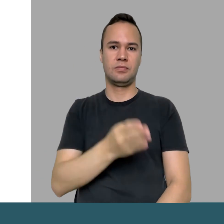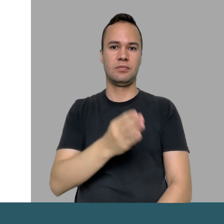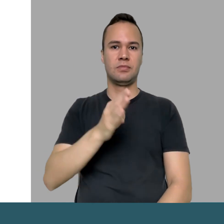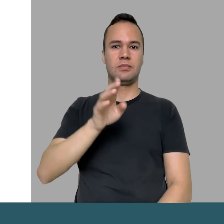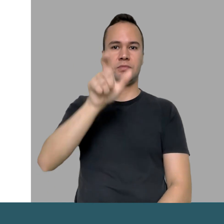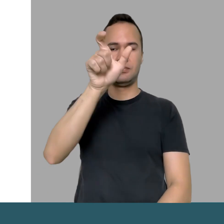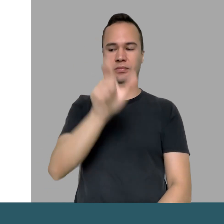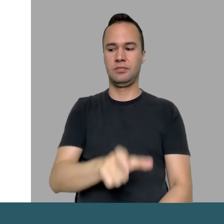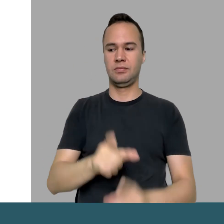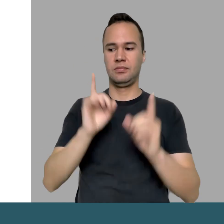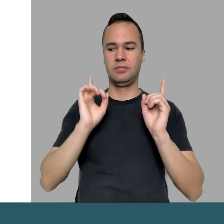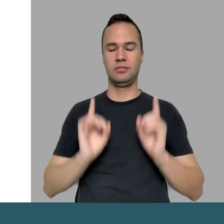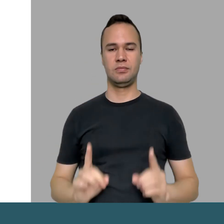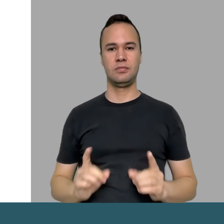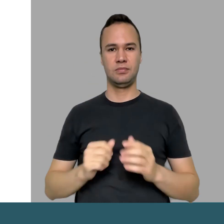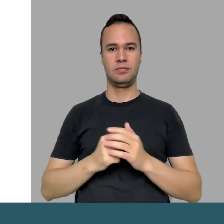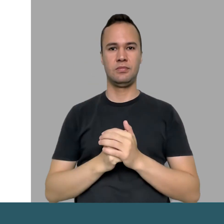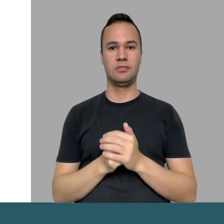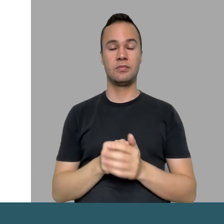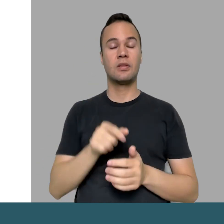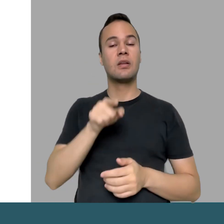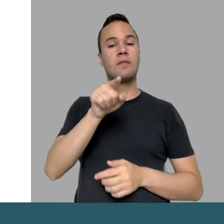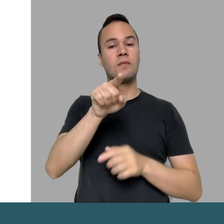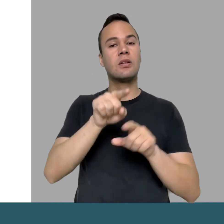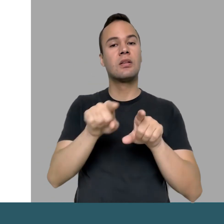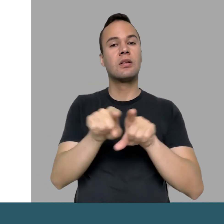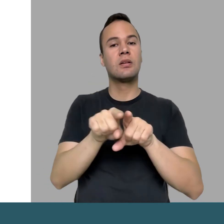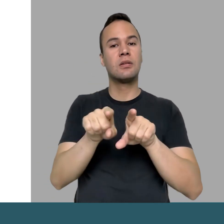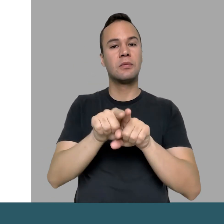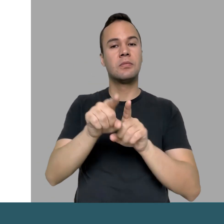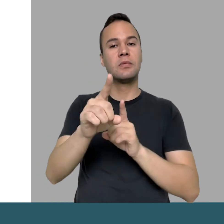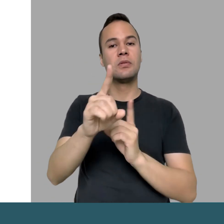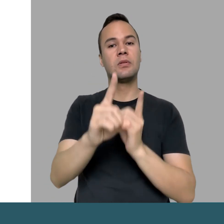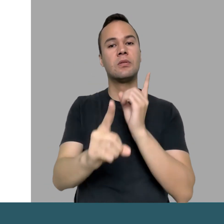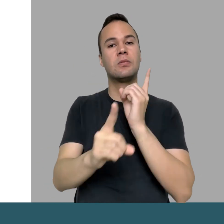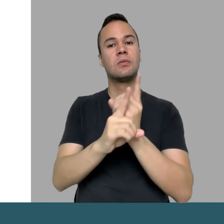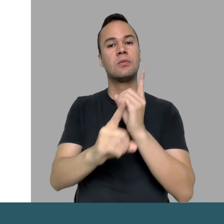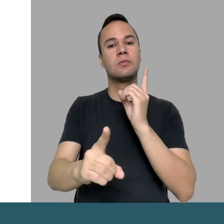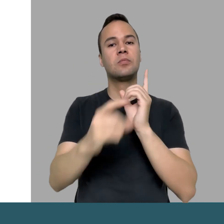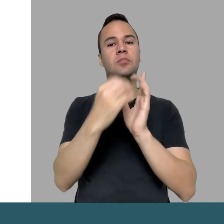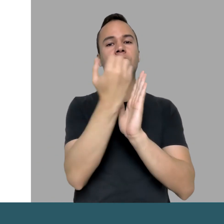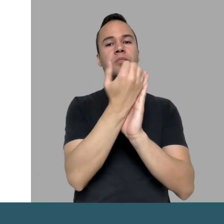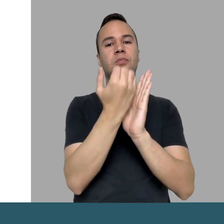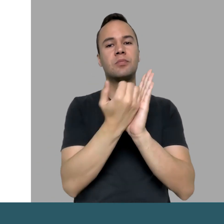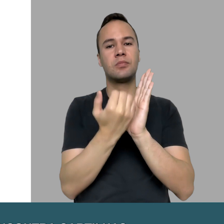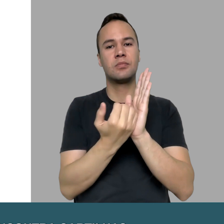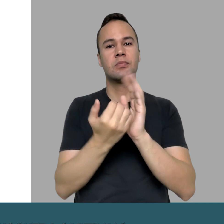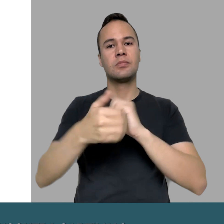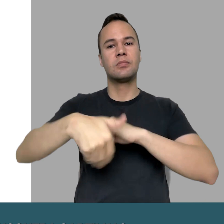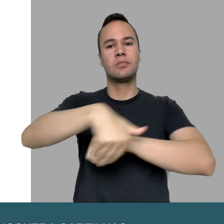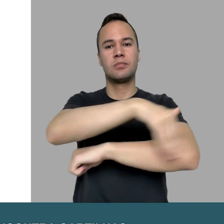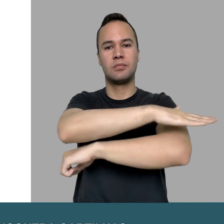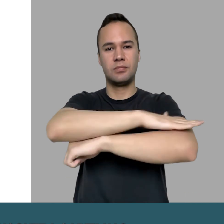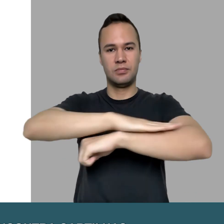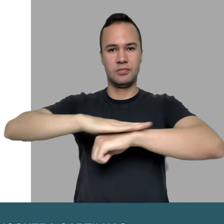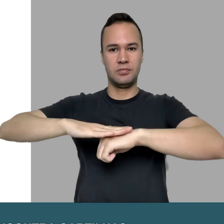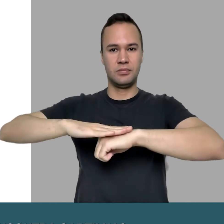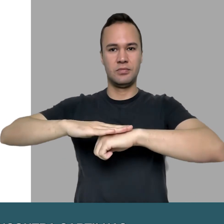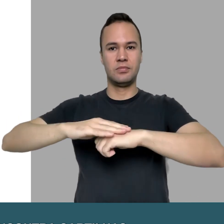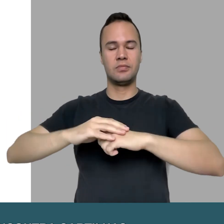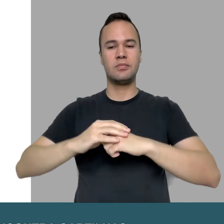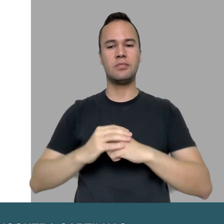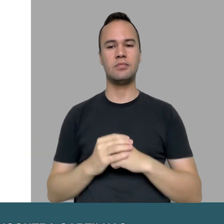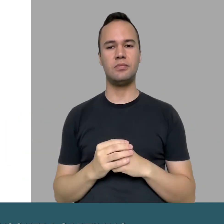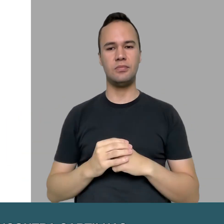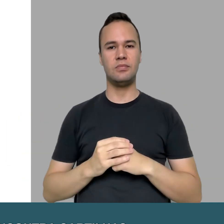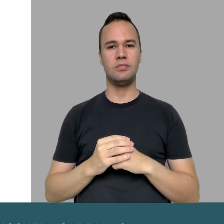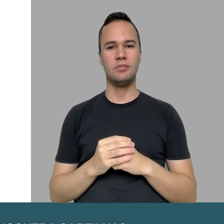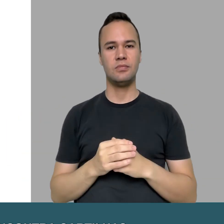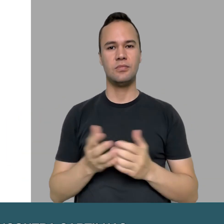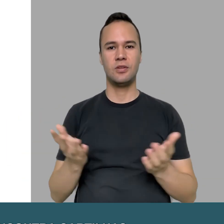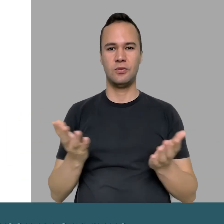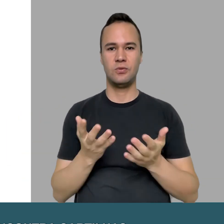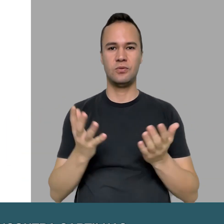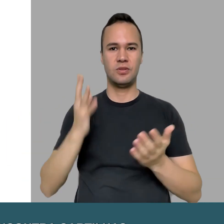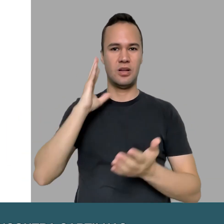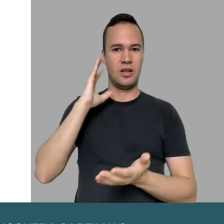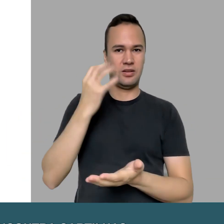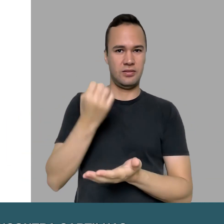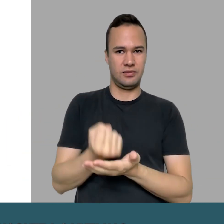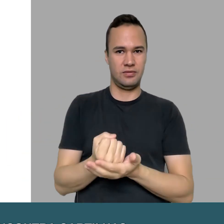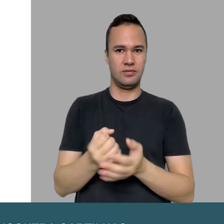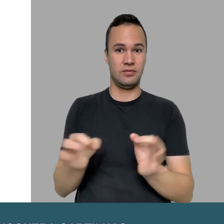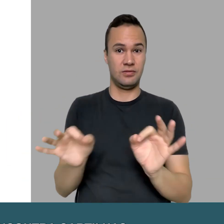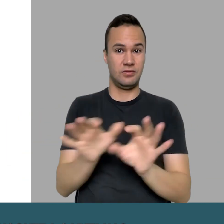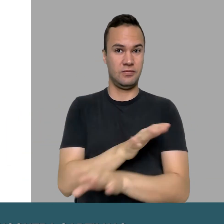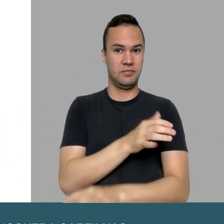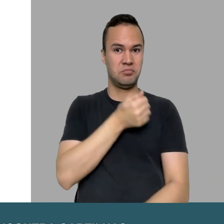.sp.gov.br barra pessoa com deficiência. Lá você também encontra cartilhas como a de